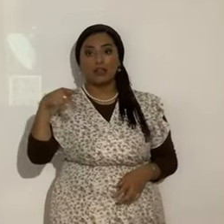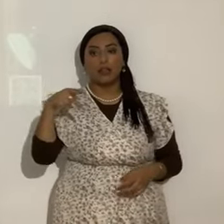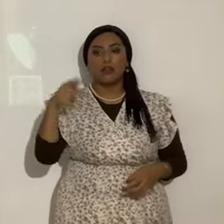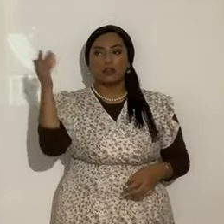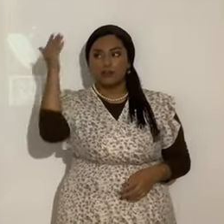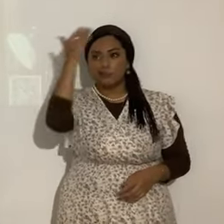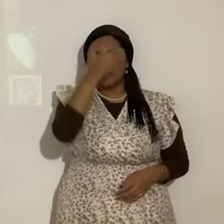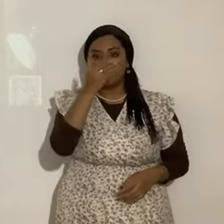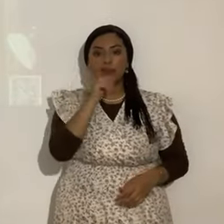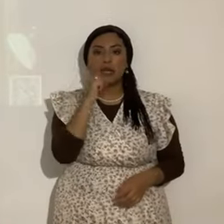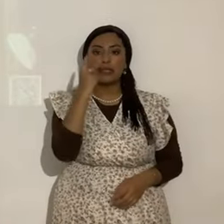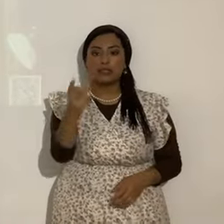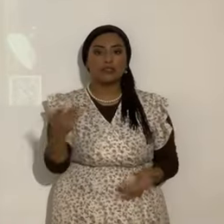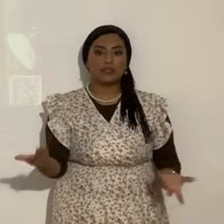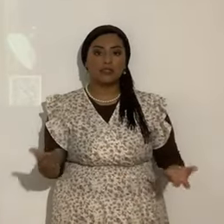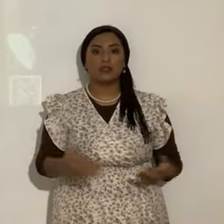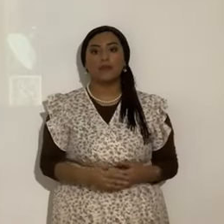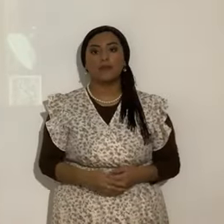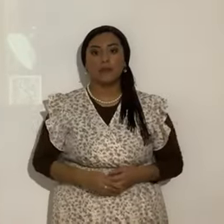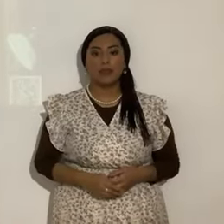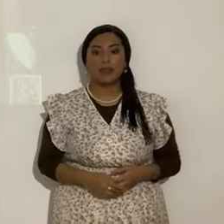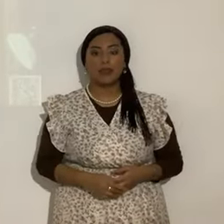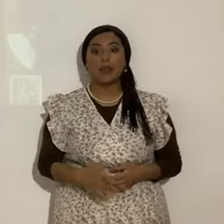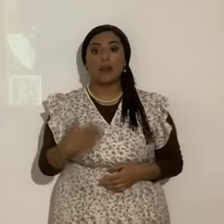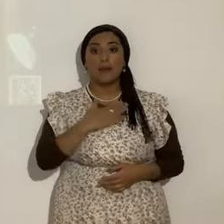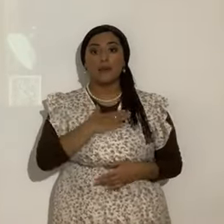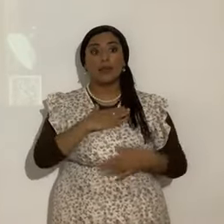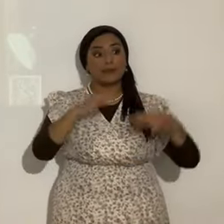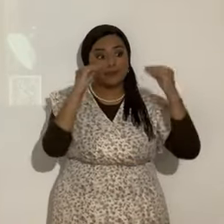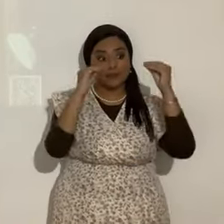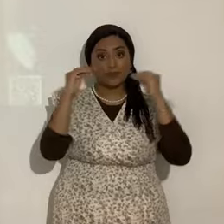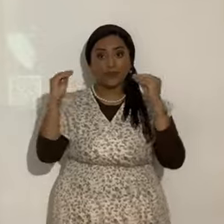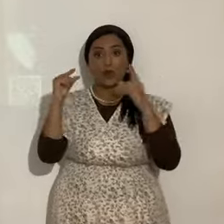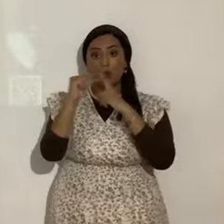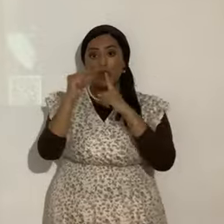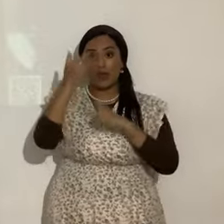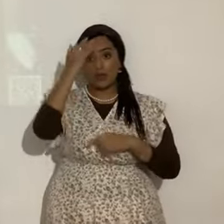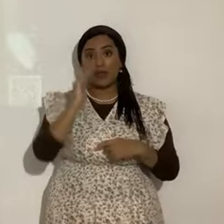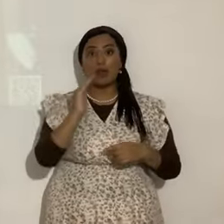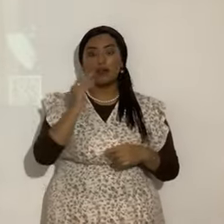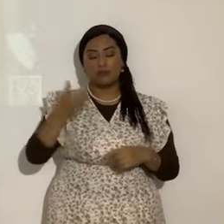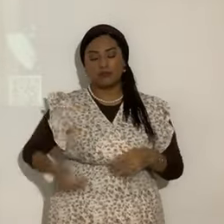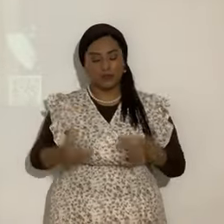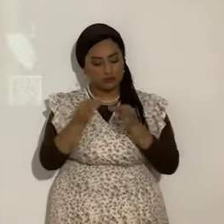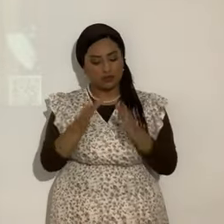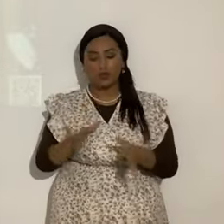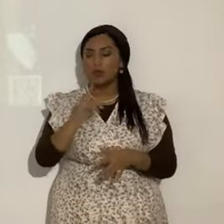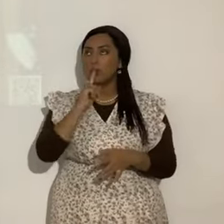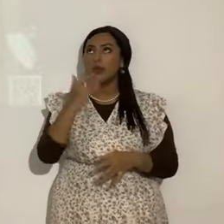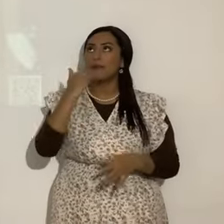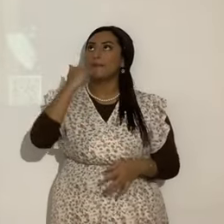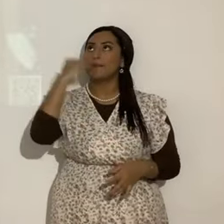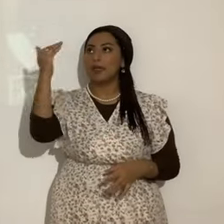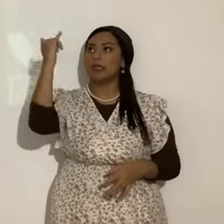Yo he dado. A tiempo más bien de predicar la palabra del Eterno. Siendo indigno. Porque de veras el Eterno. Se fijó.